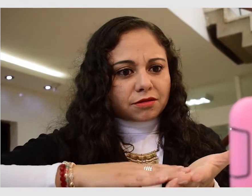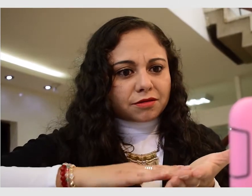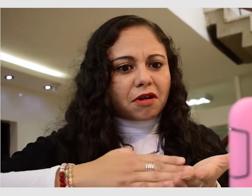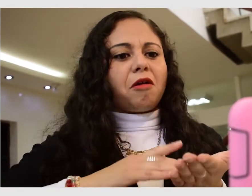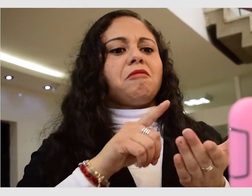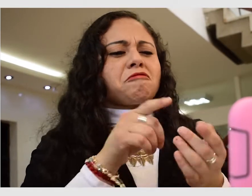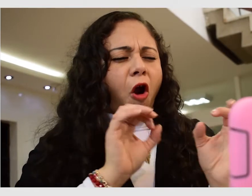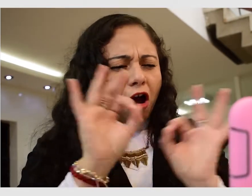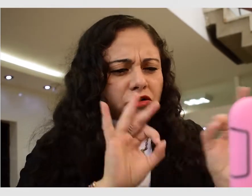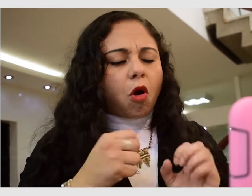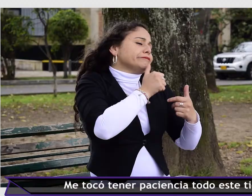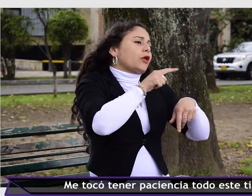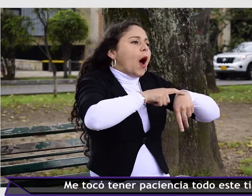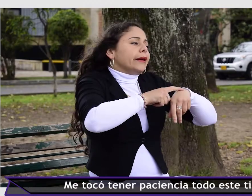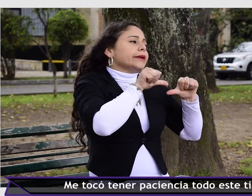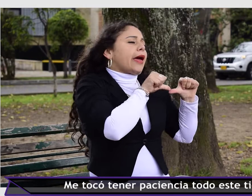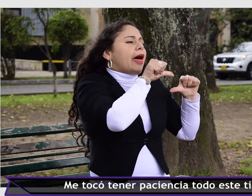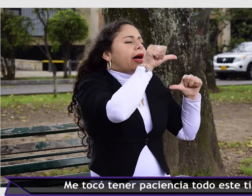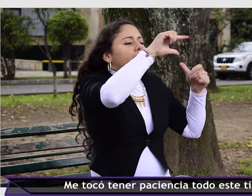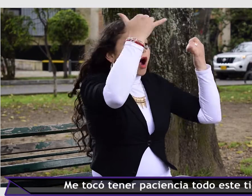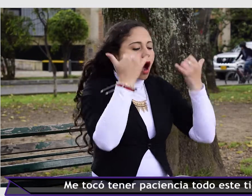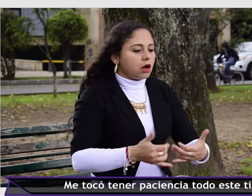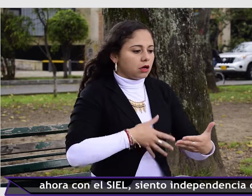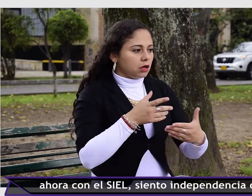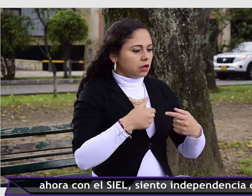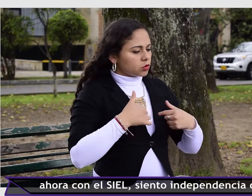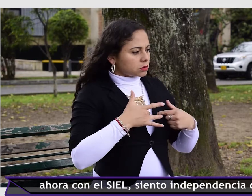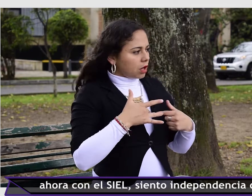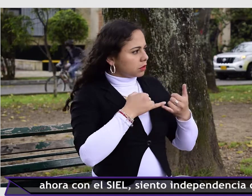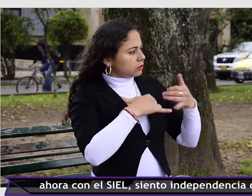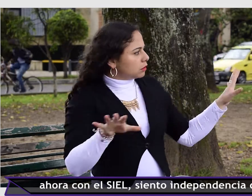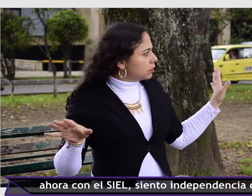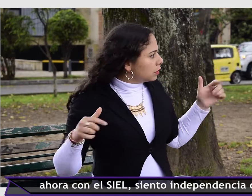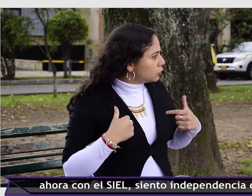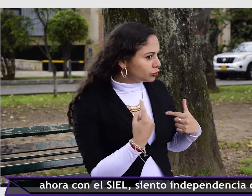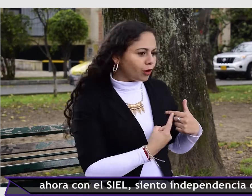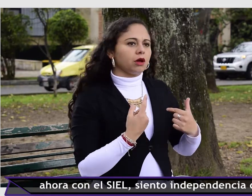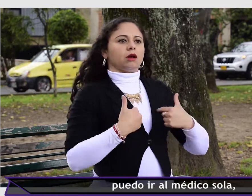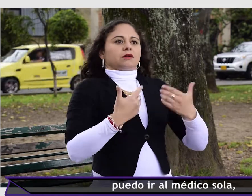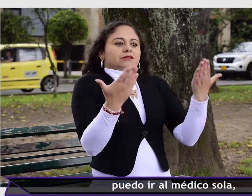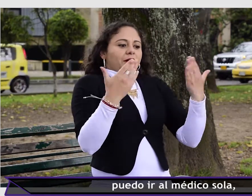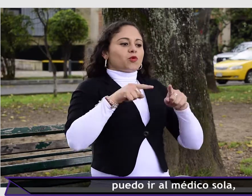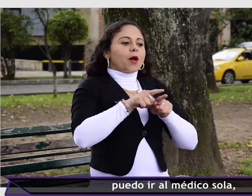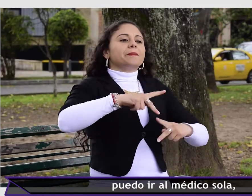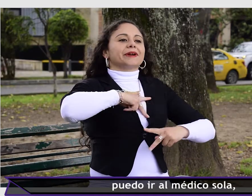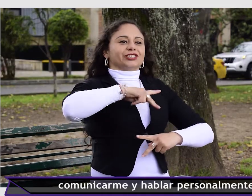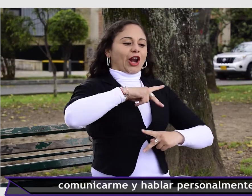Música Me tocó tener paciencia todo este tiempo. Ahora con el Ciel siento independencia de verdad. Puedo ir al médico